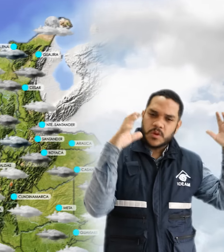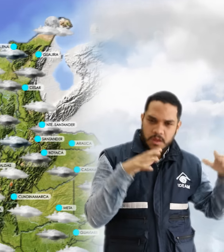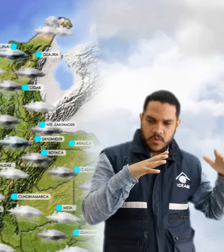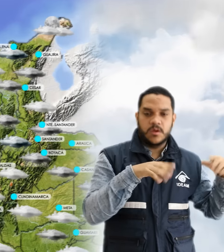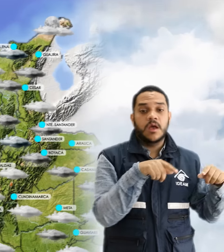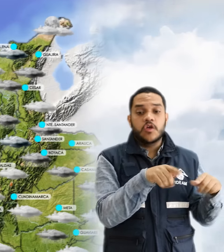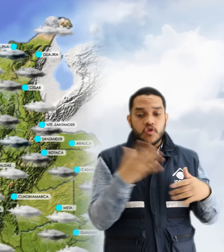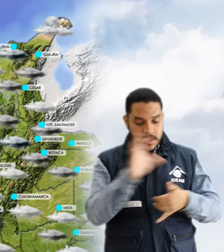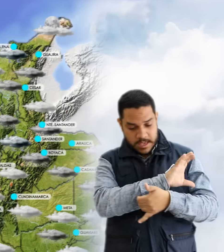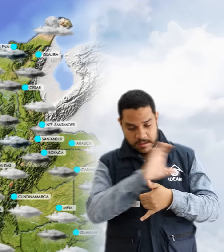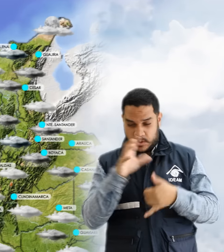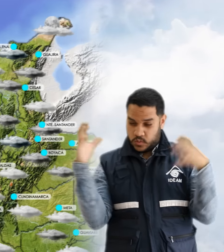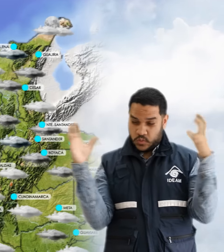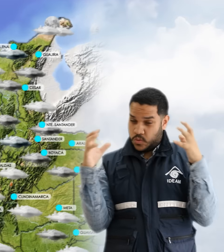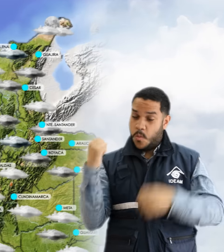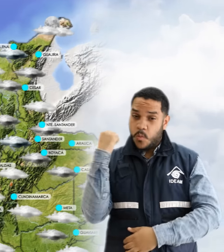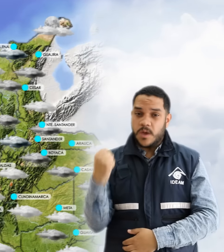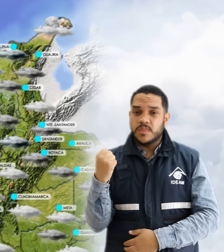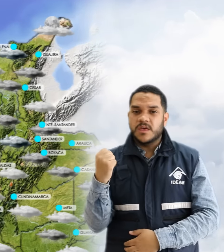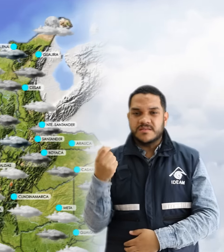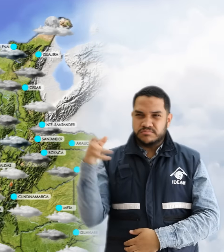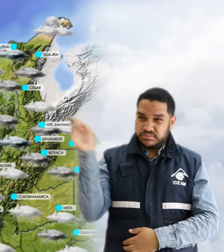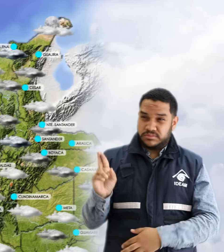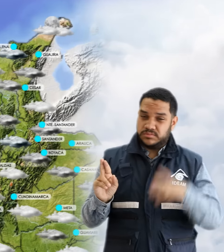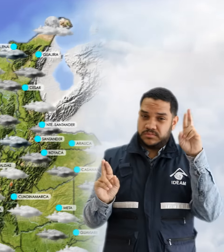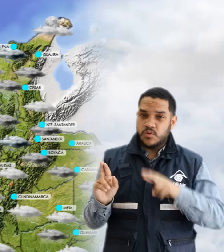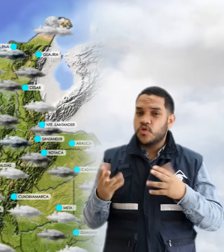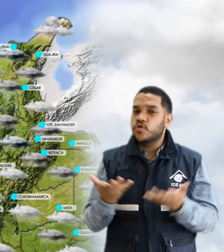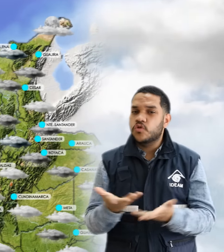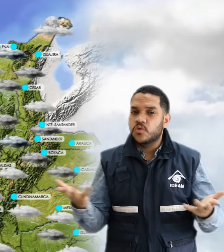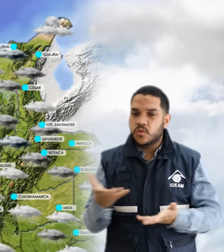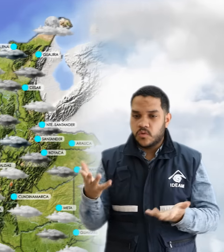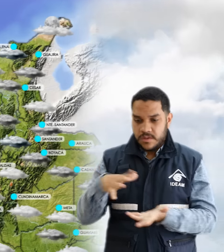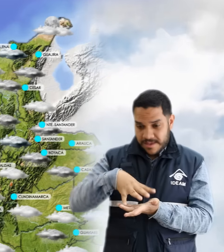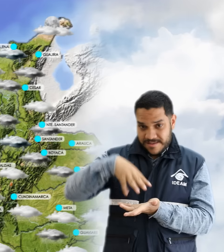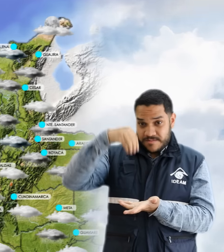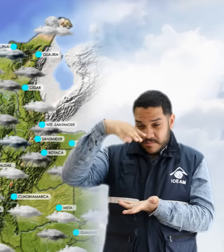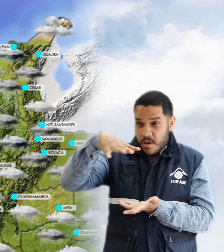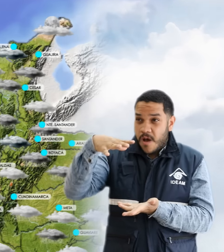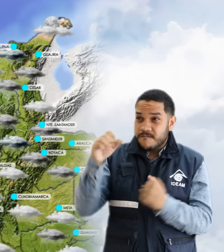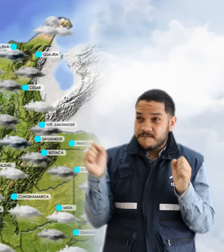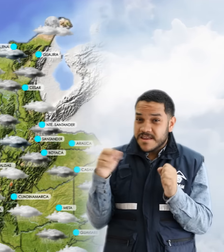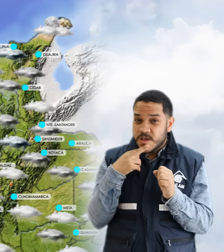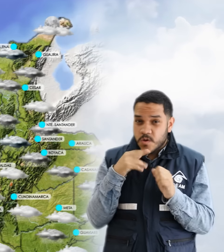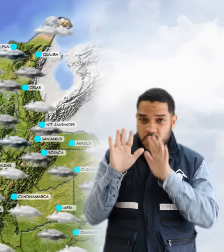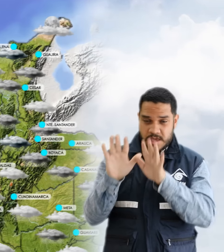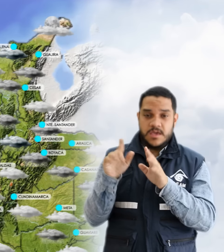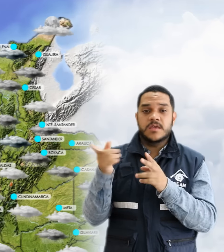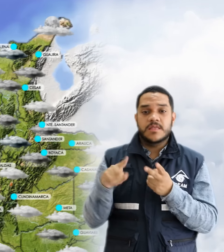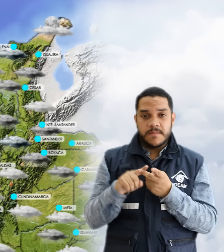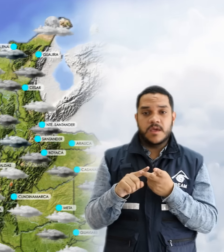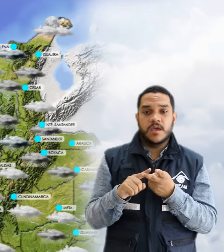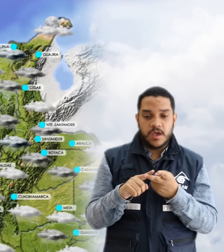región Caribe las lluvias más intensas acompañadas de tormentas eléctricas se esperan sobre las estribaciones de la Sierra Nevada, Santa Marta, Golfo de Urabá,